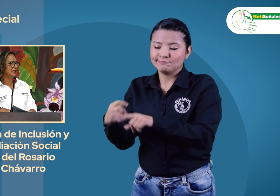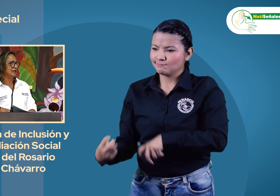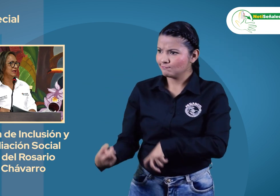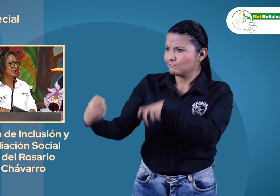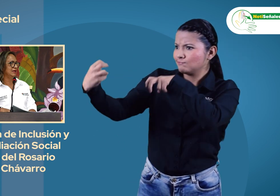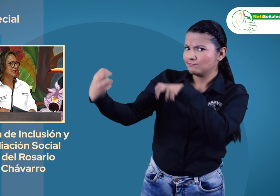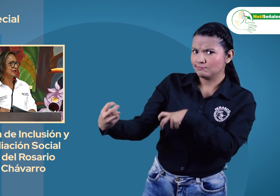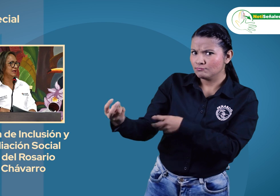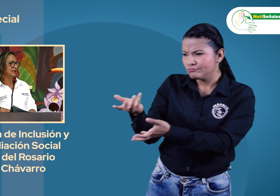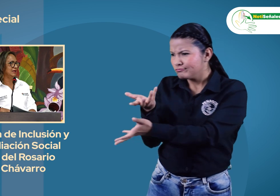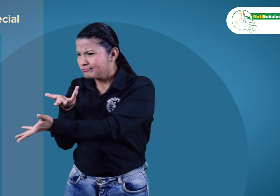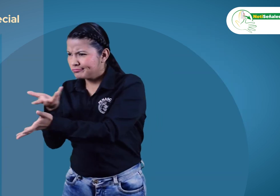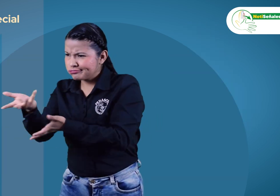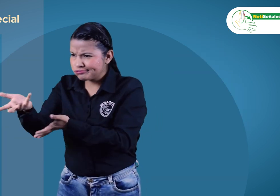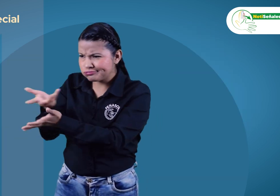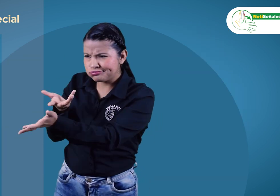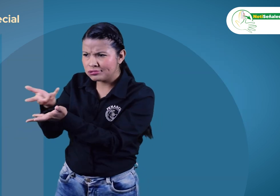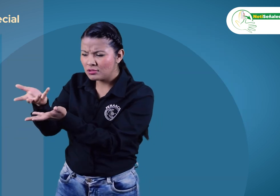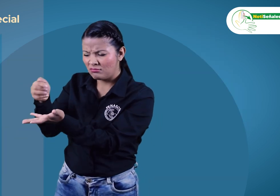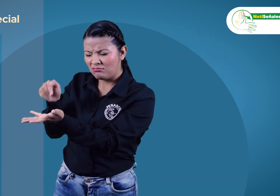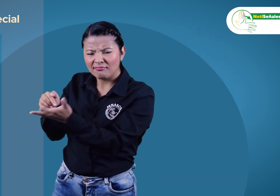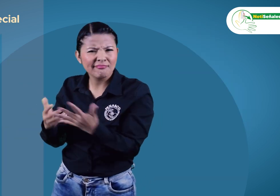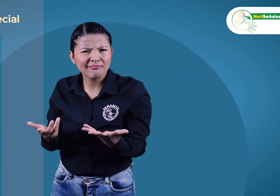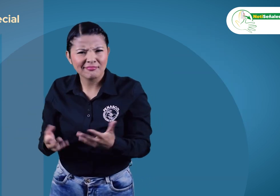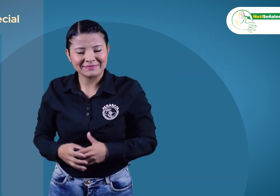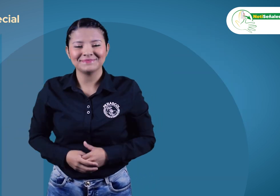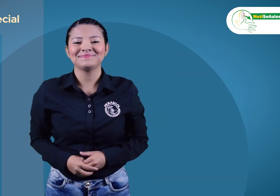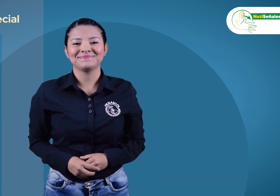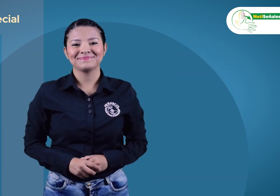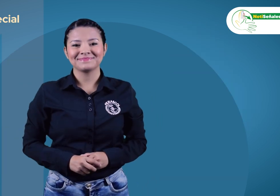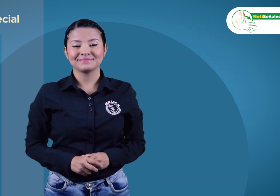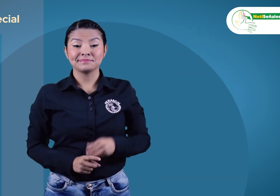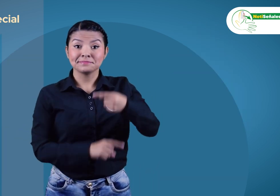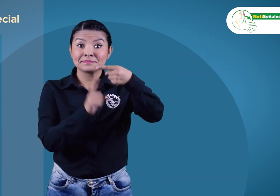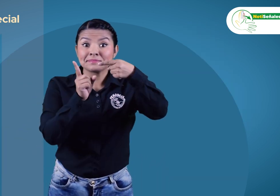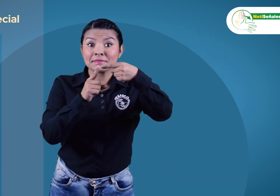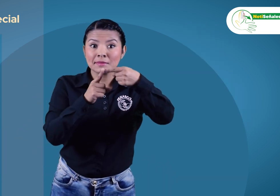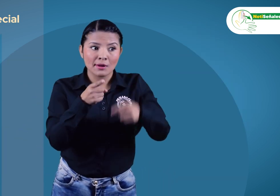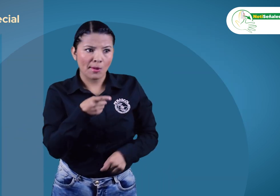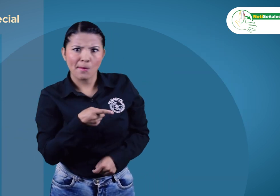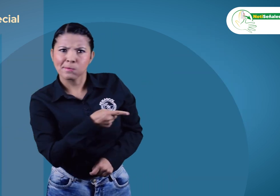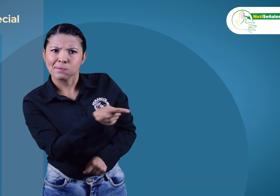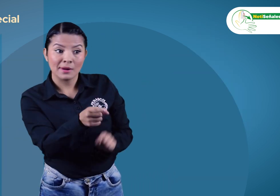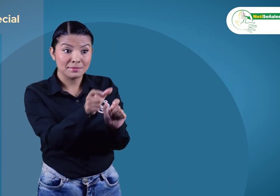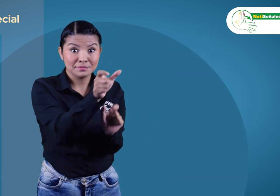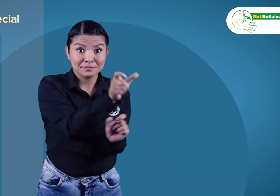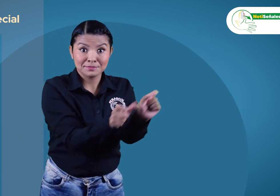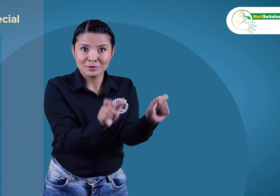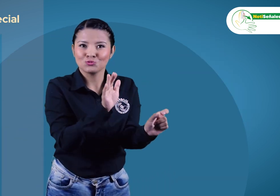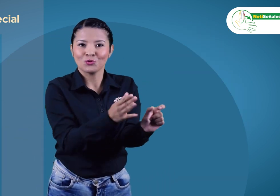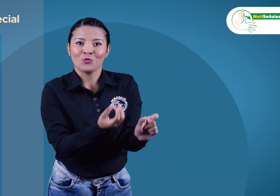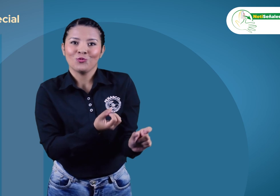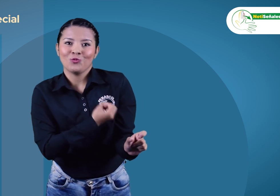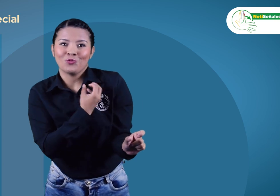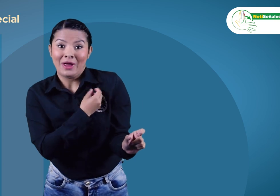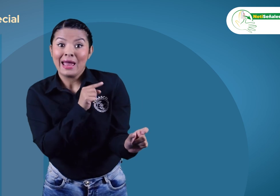estuvimos reunidos tratando los siguientes puntos primero reconocer las